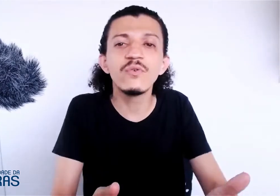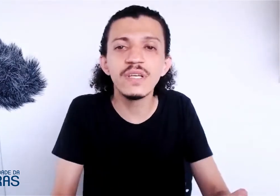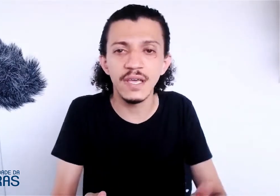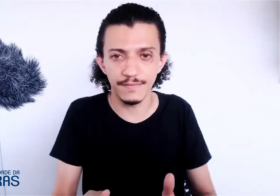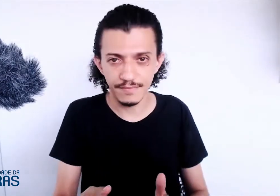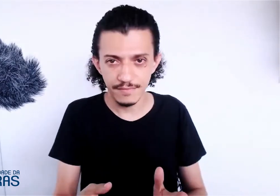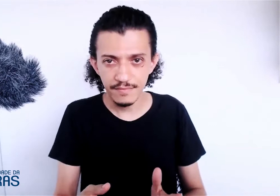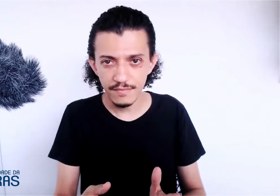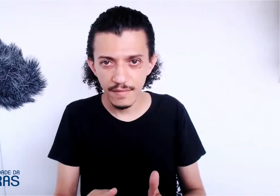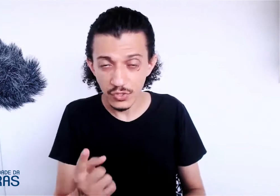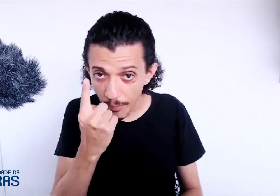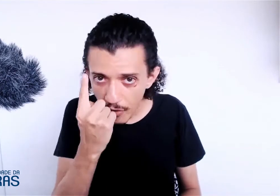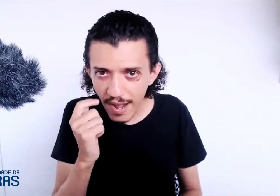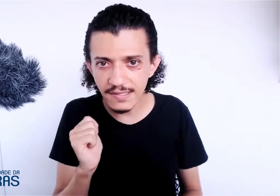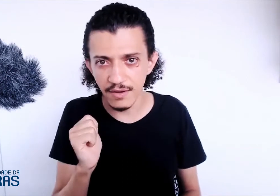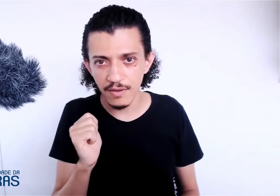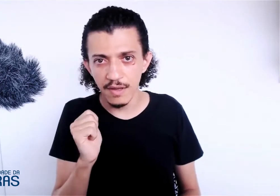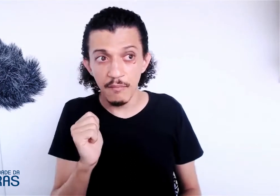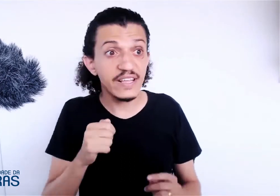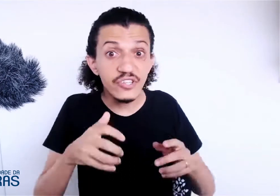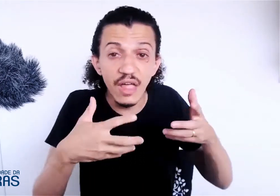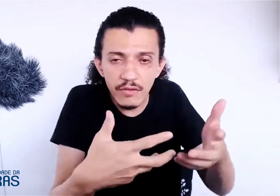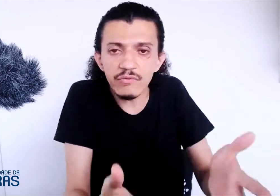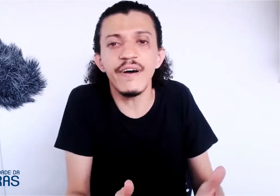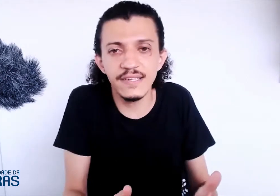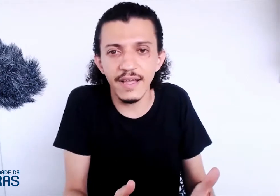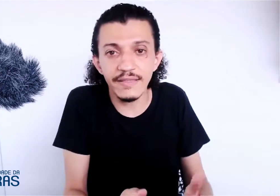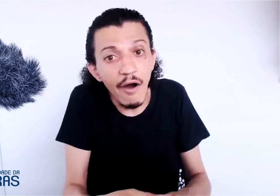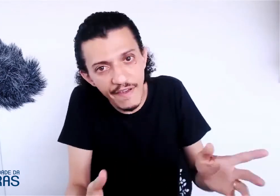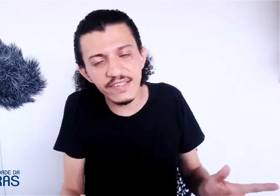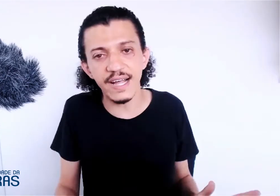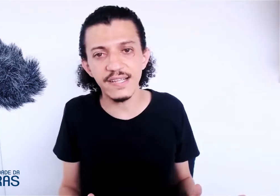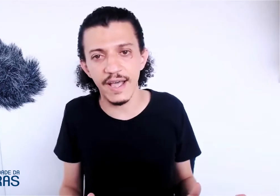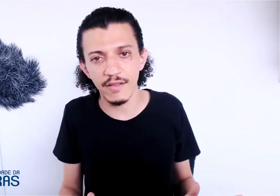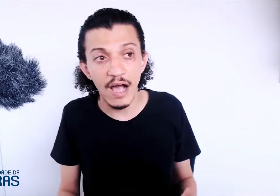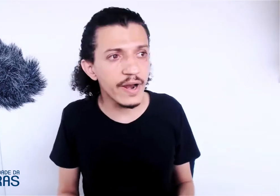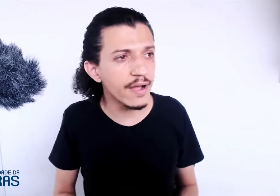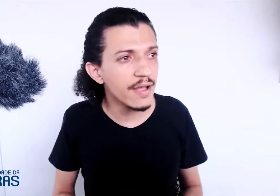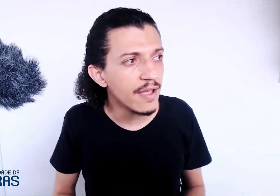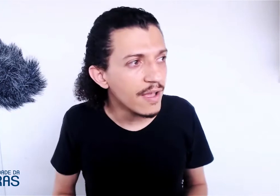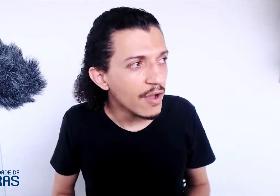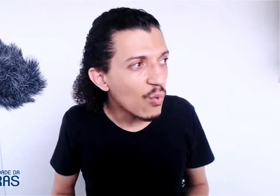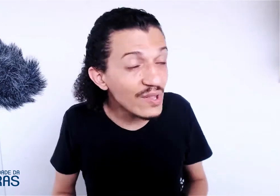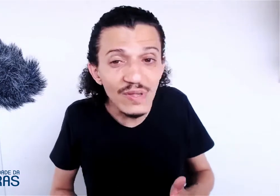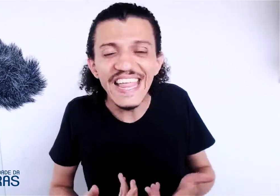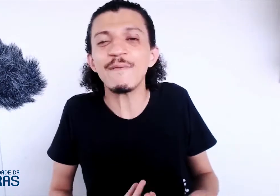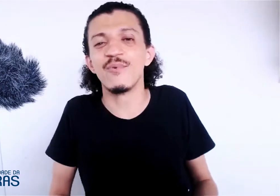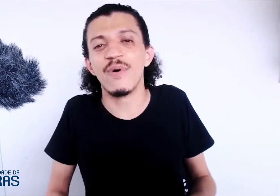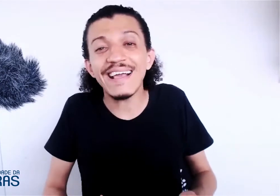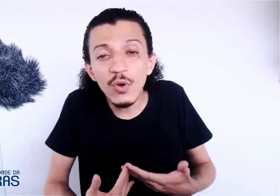conseguir? Só por uma razão. Porque de tanto tu fazer, talvez vai dar certo. Agora, quanto tempo, a que